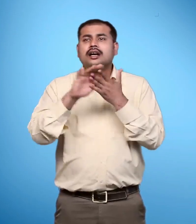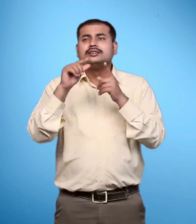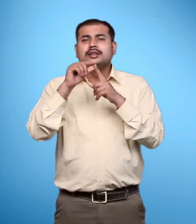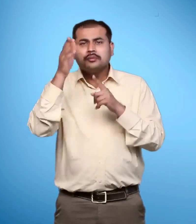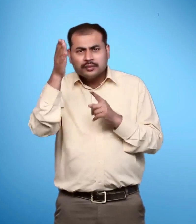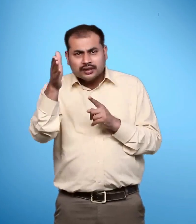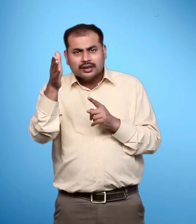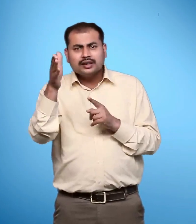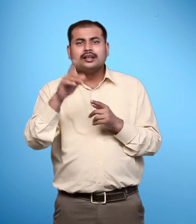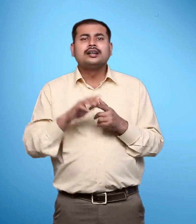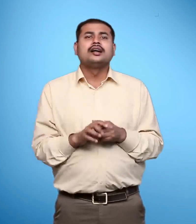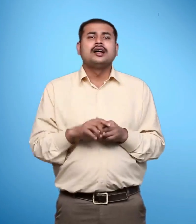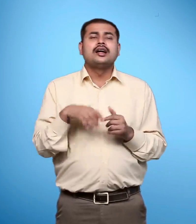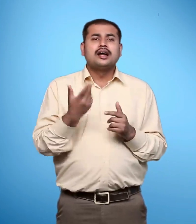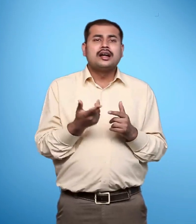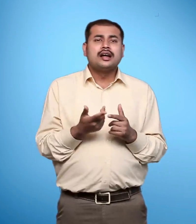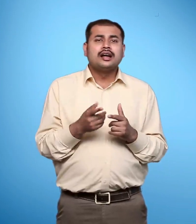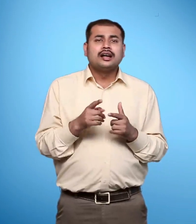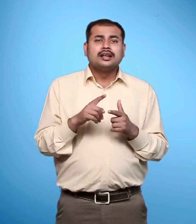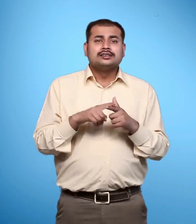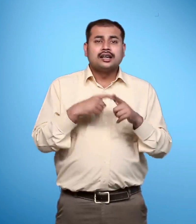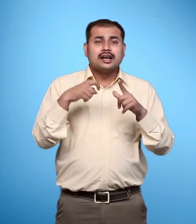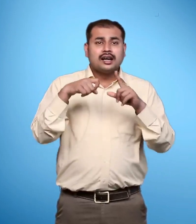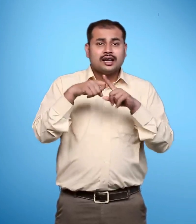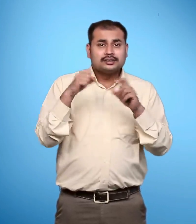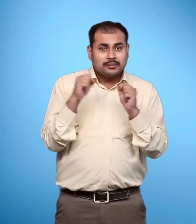हिमाचल प्रदेश, पंजाब या जम्मू कश्मीर का है